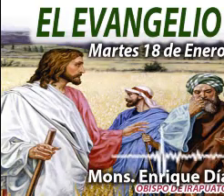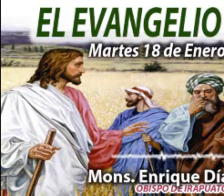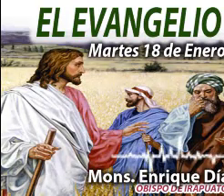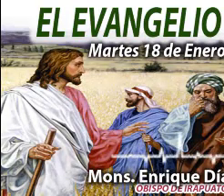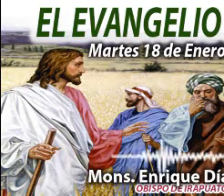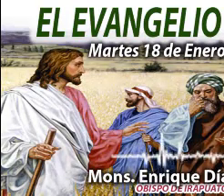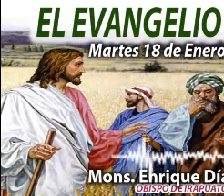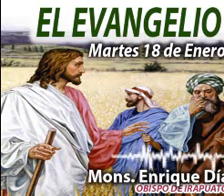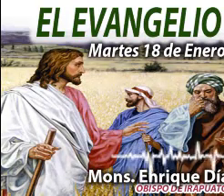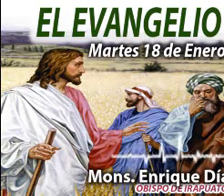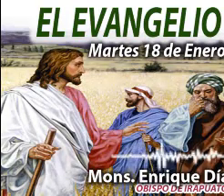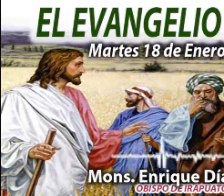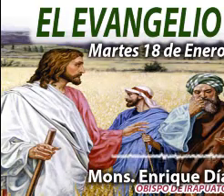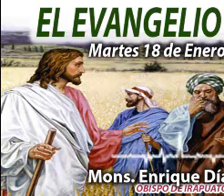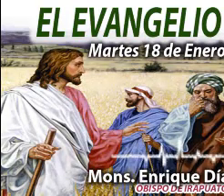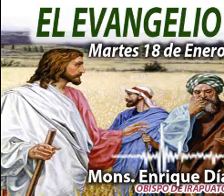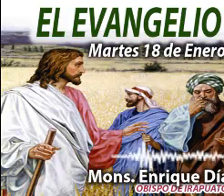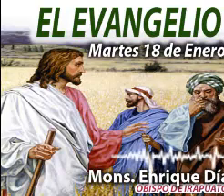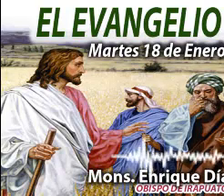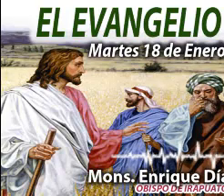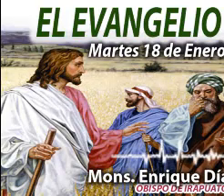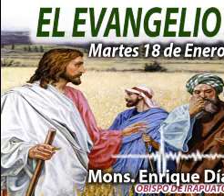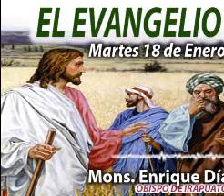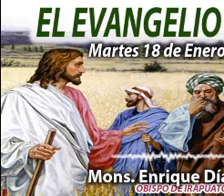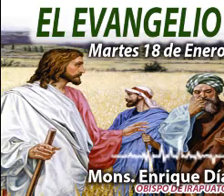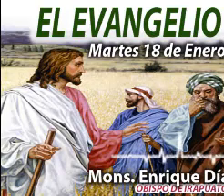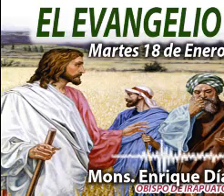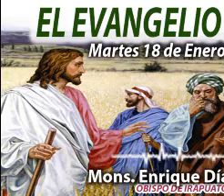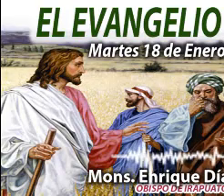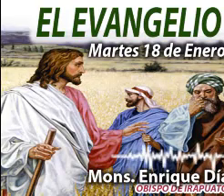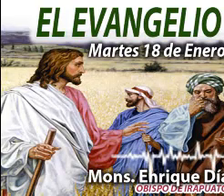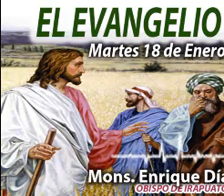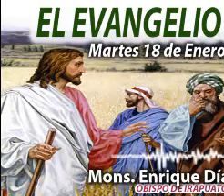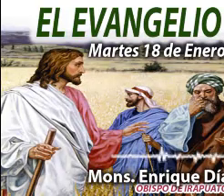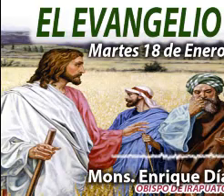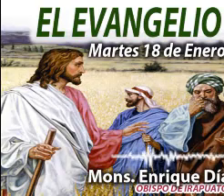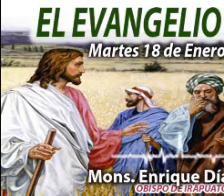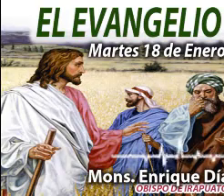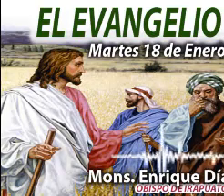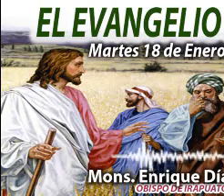fortalezcamos nuestra fe. Seamos testigos de Jesús vivo y resucitado.